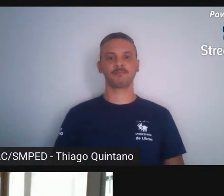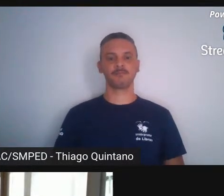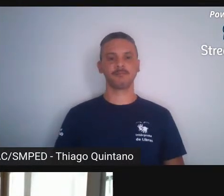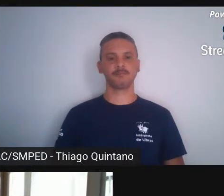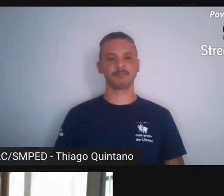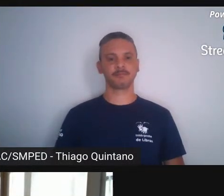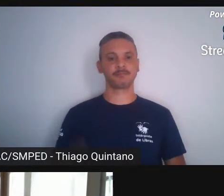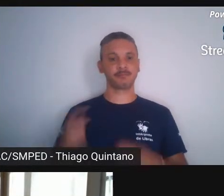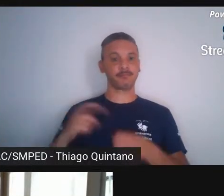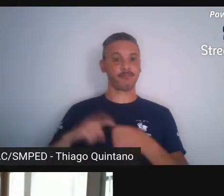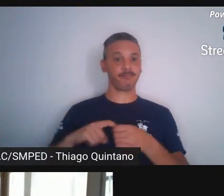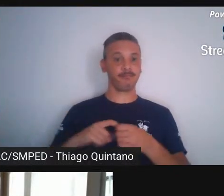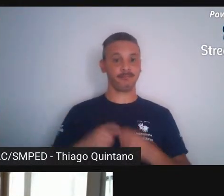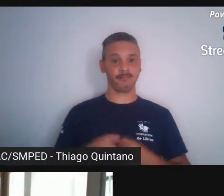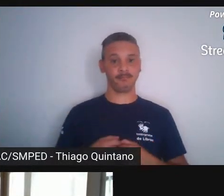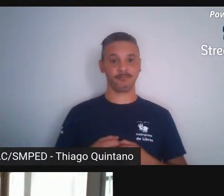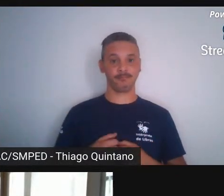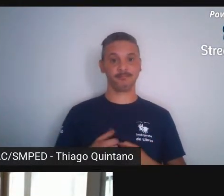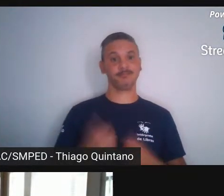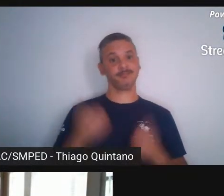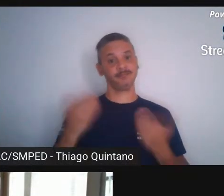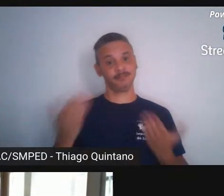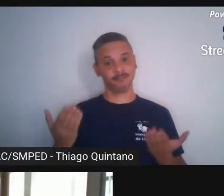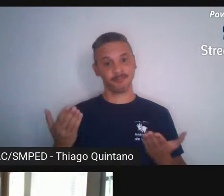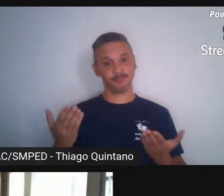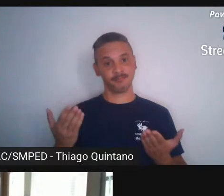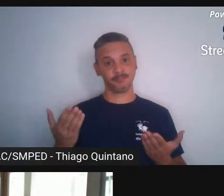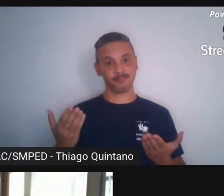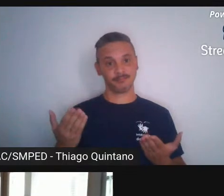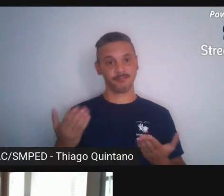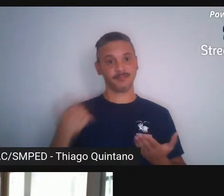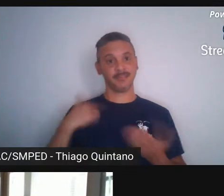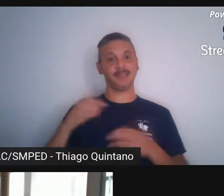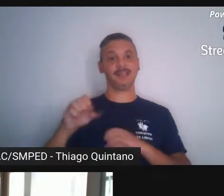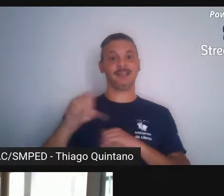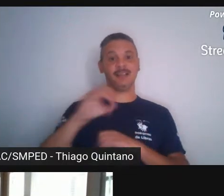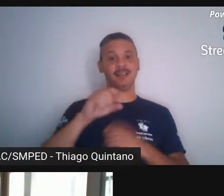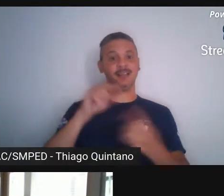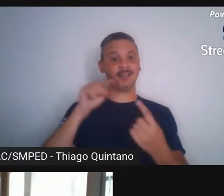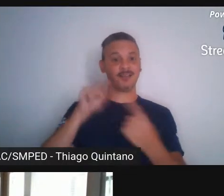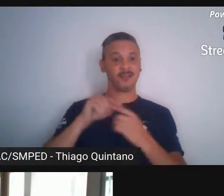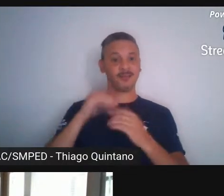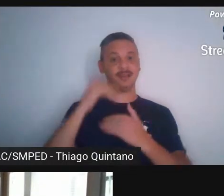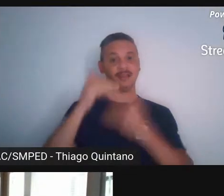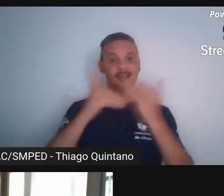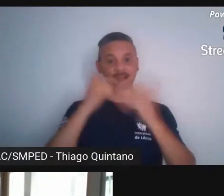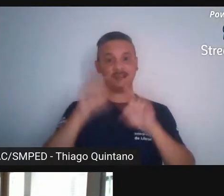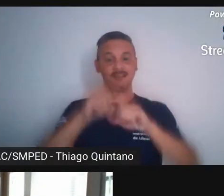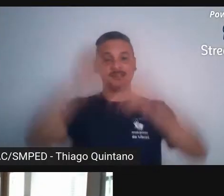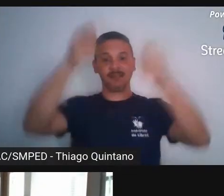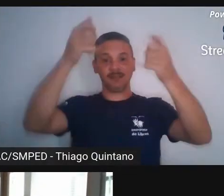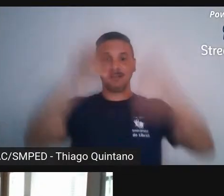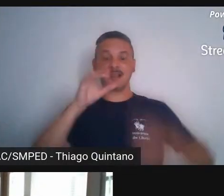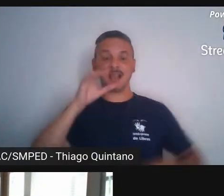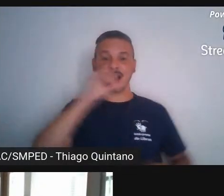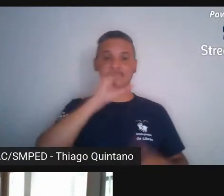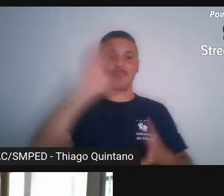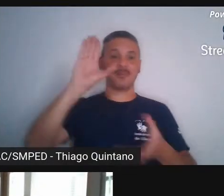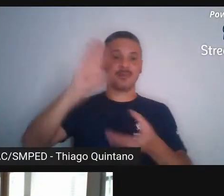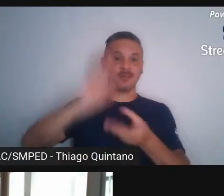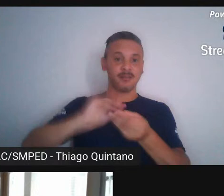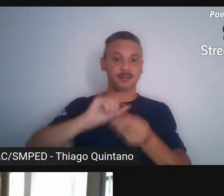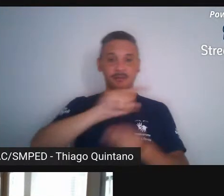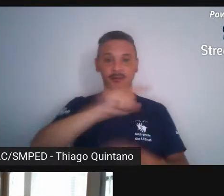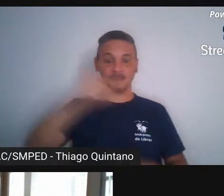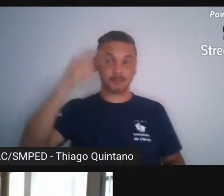Voltei. Bom, isso aqui é uma aula, então eu passei muito por cima, muito rapidamente para dar uma ideia